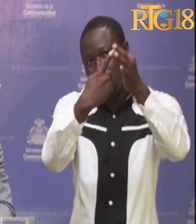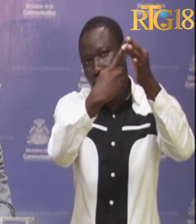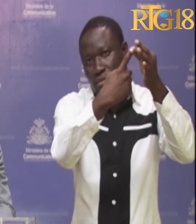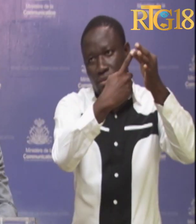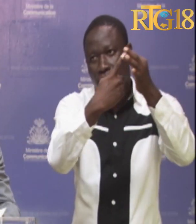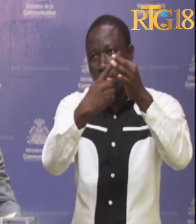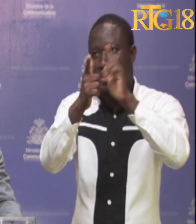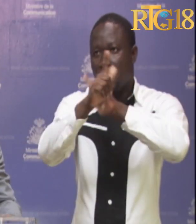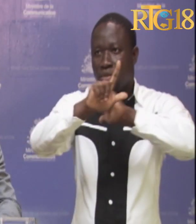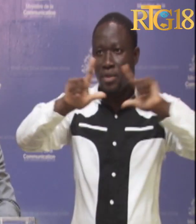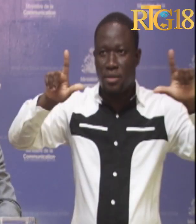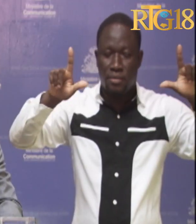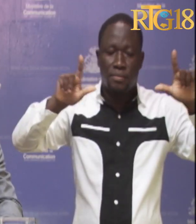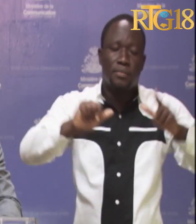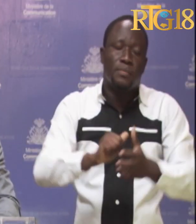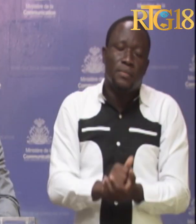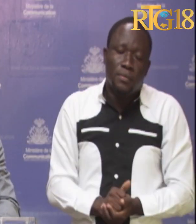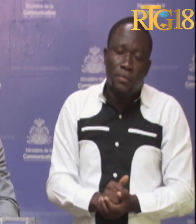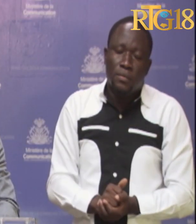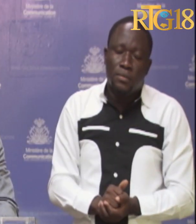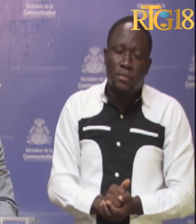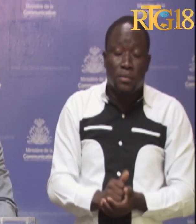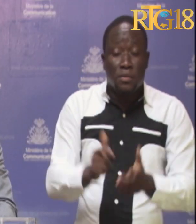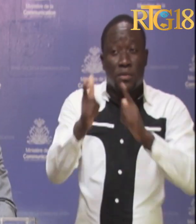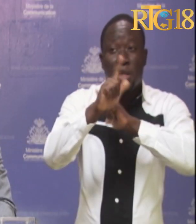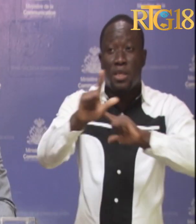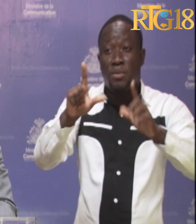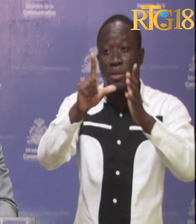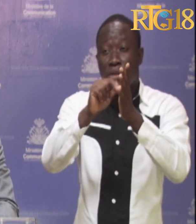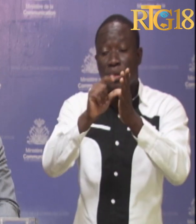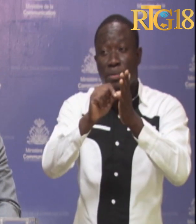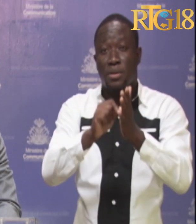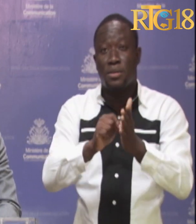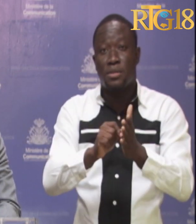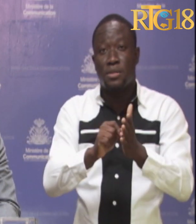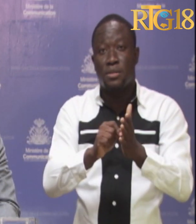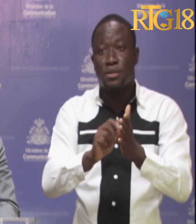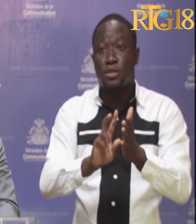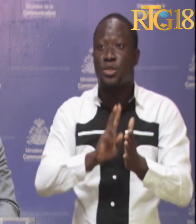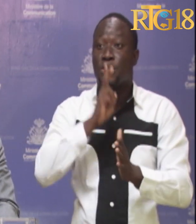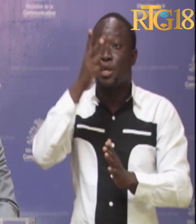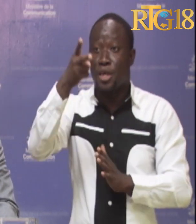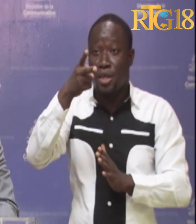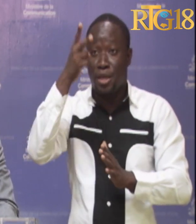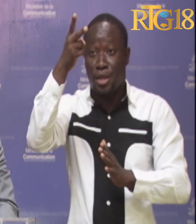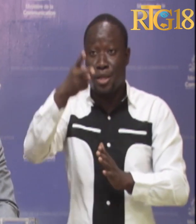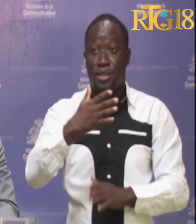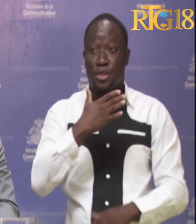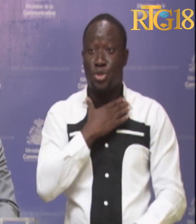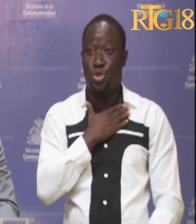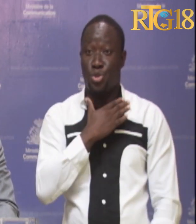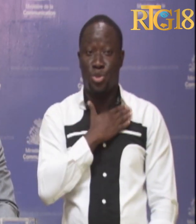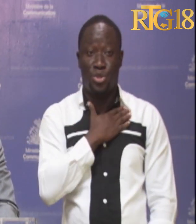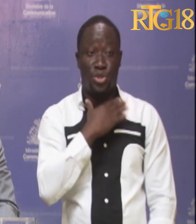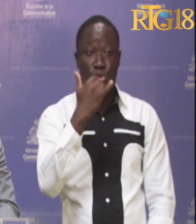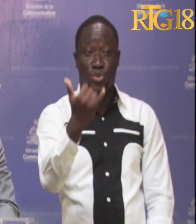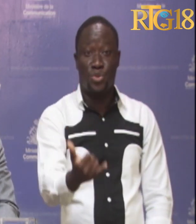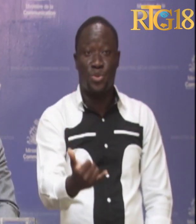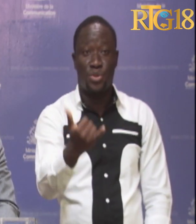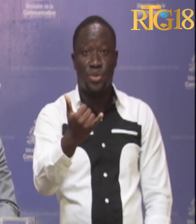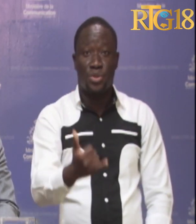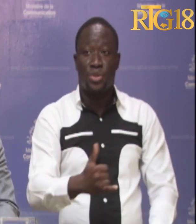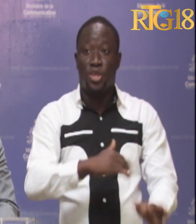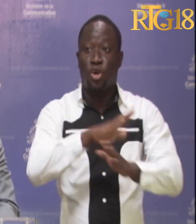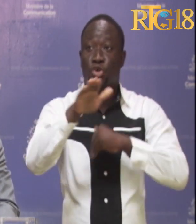la liberté. La liberté de la presse, réalité juridique incontournable aujourd'hui dans la